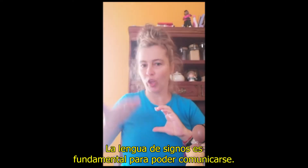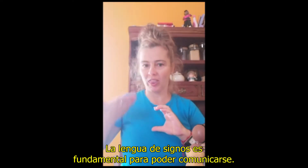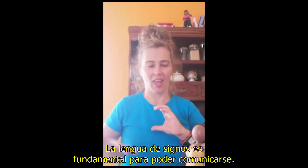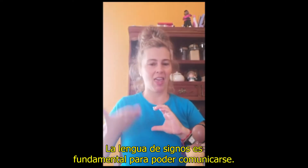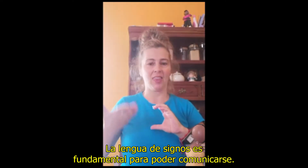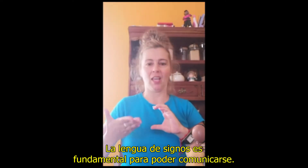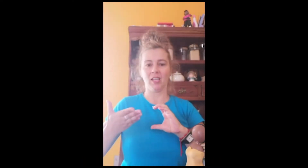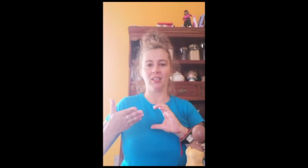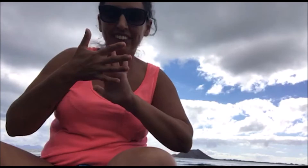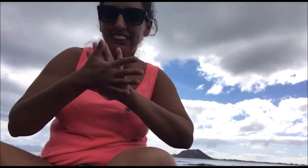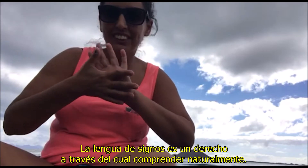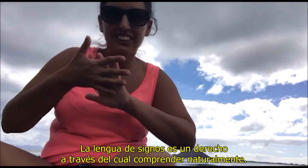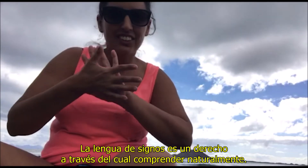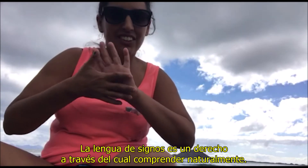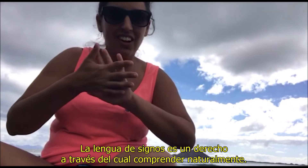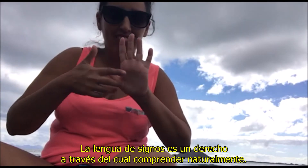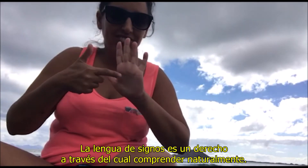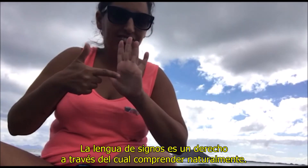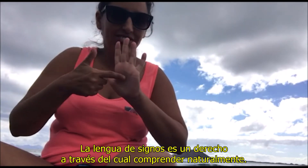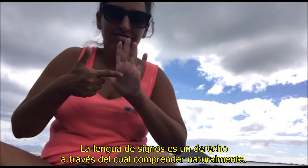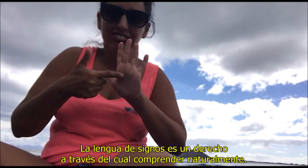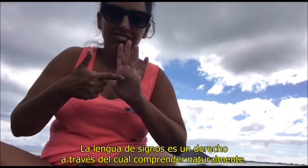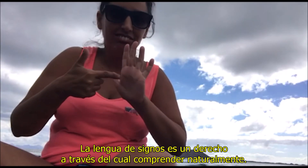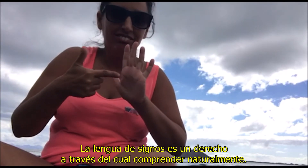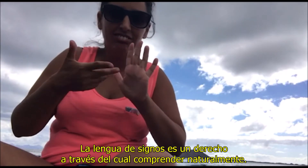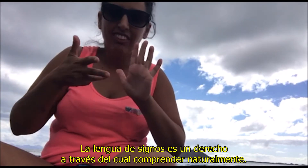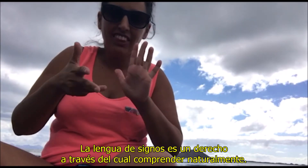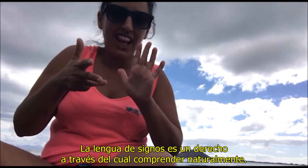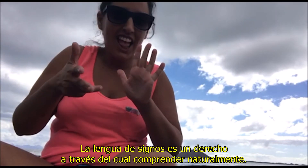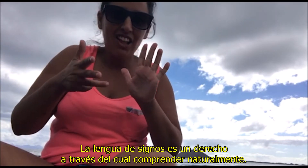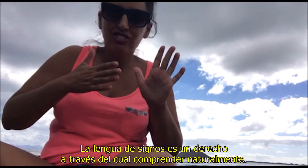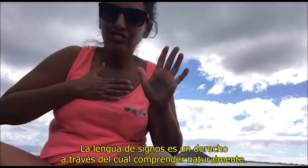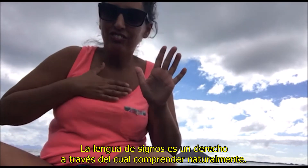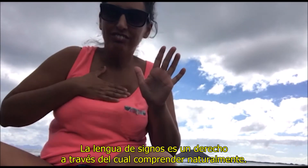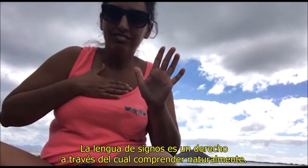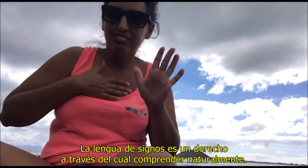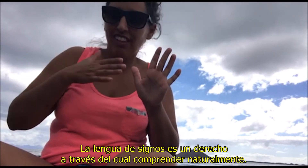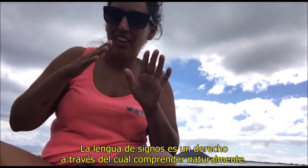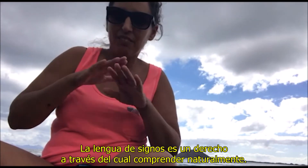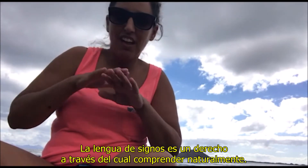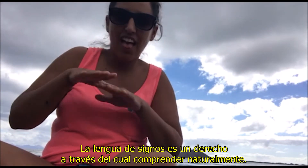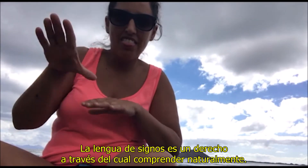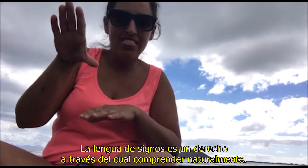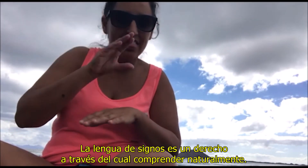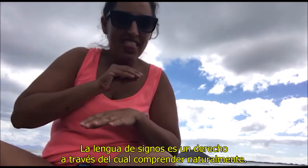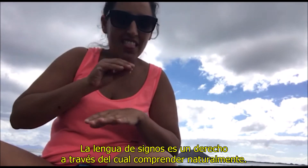Es un derecho a través del cual comprender naturalmente.